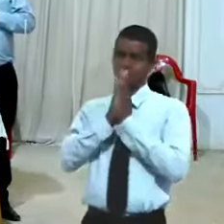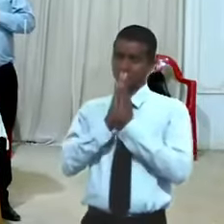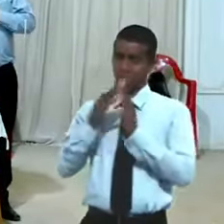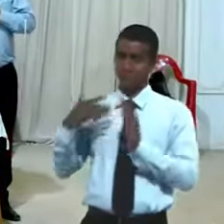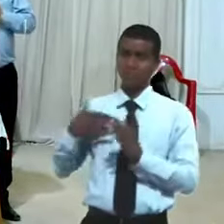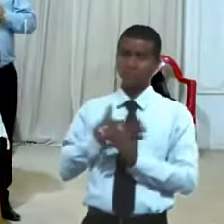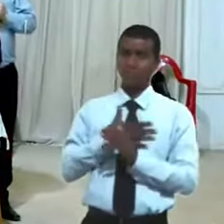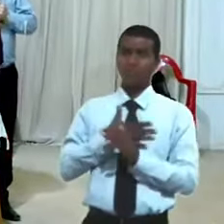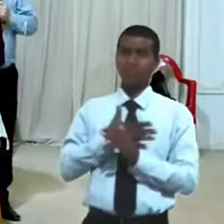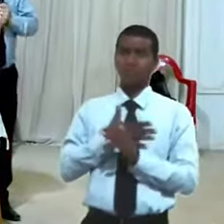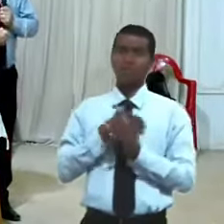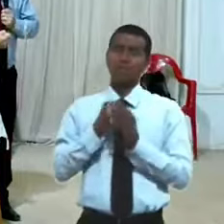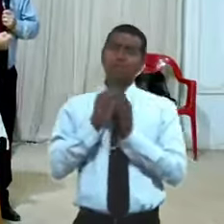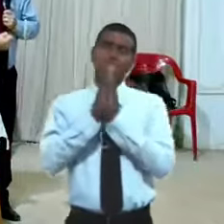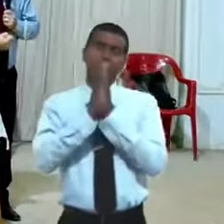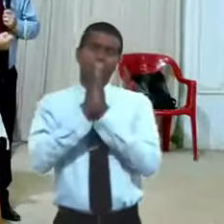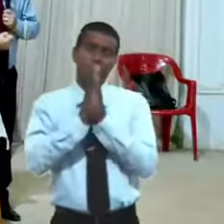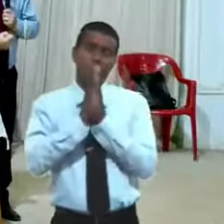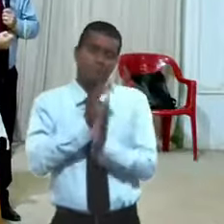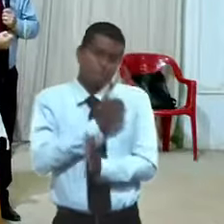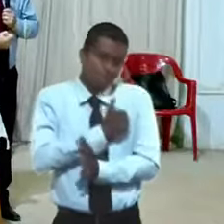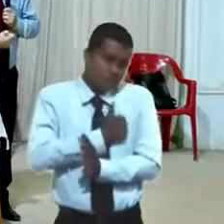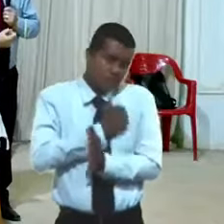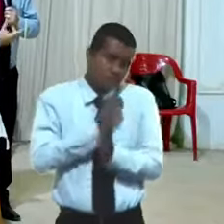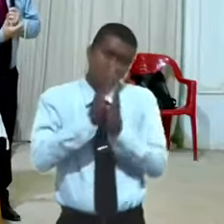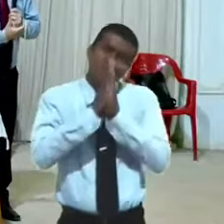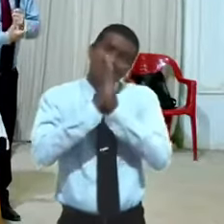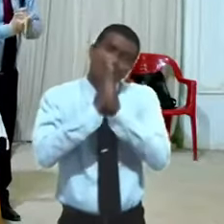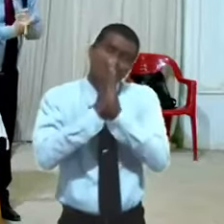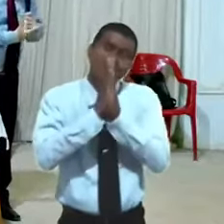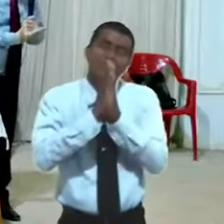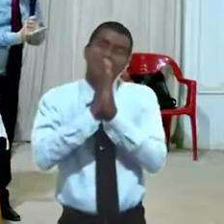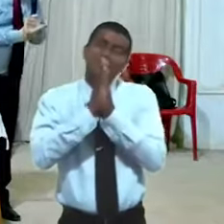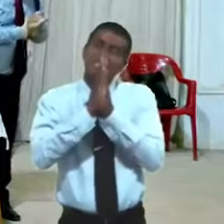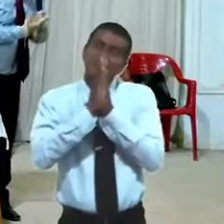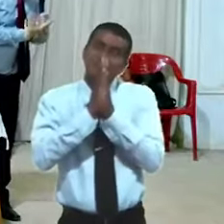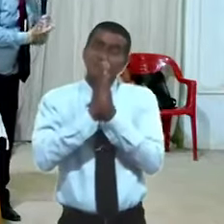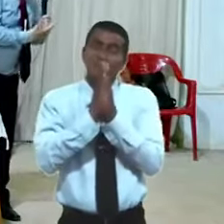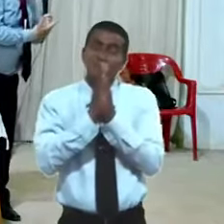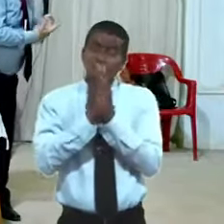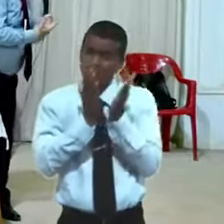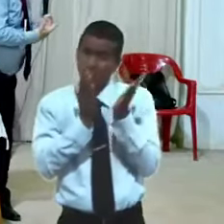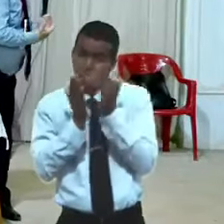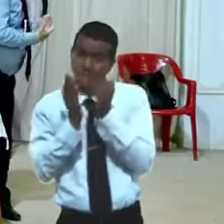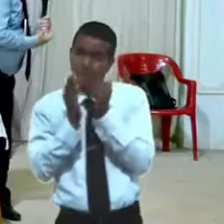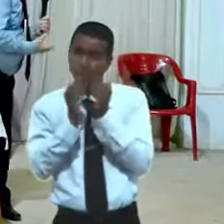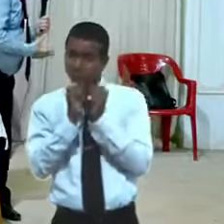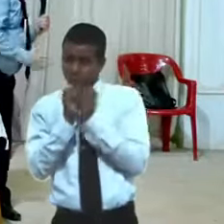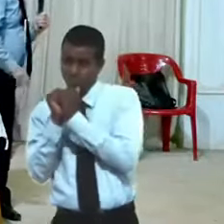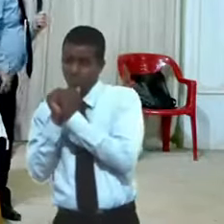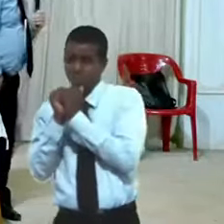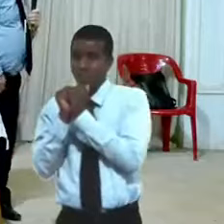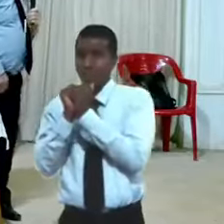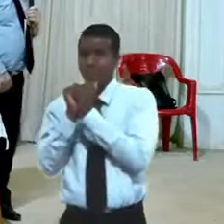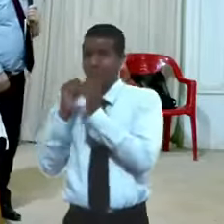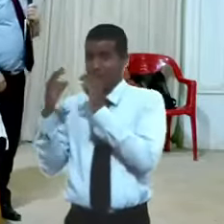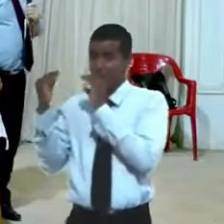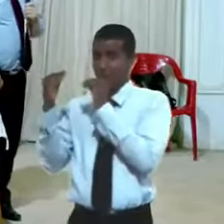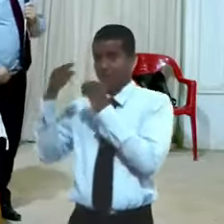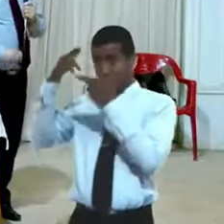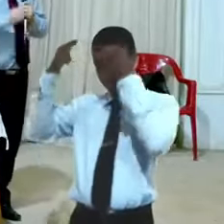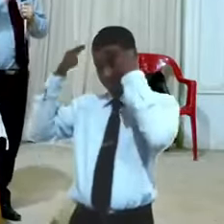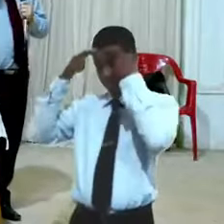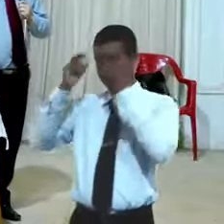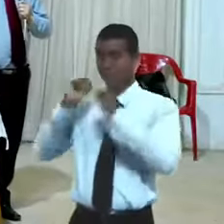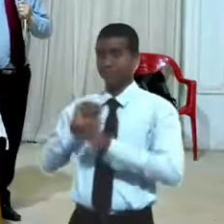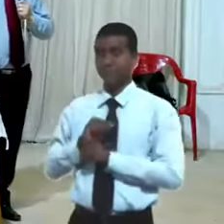quiero suplicarte que haga el favor de descender a hablar con el Rey y